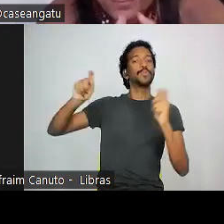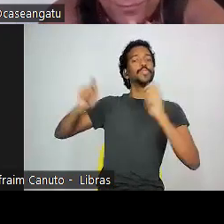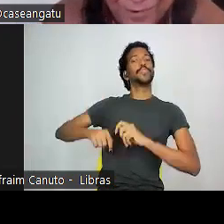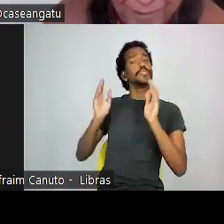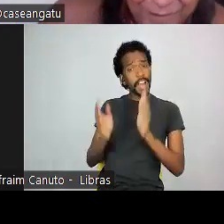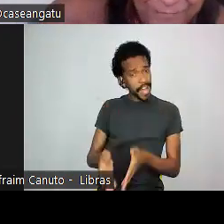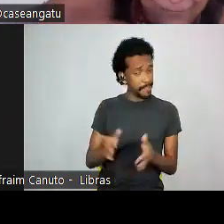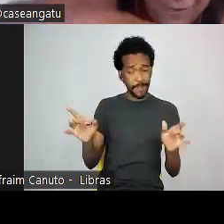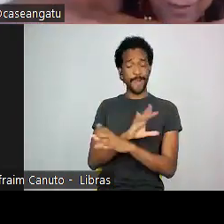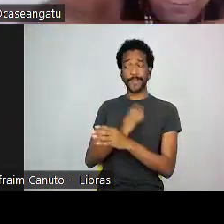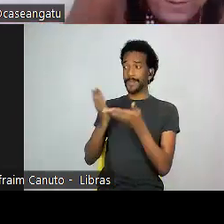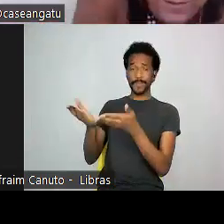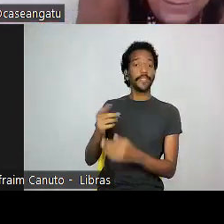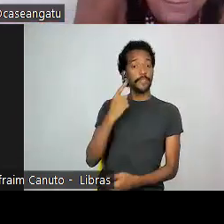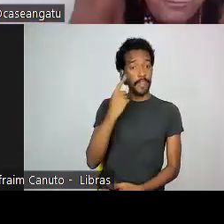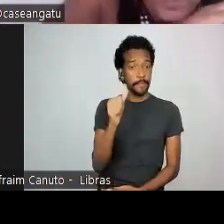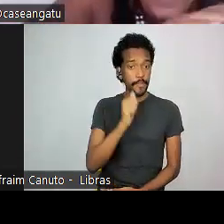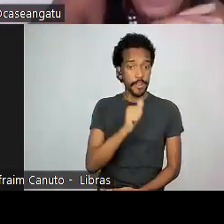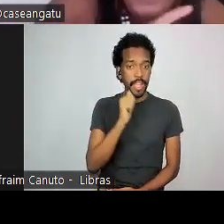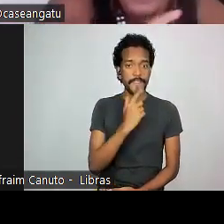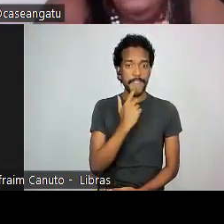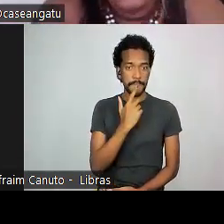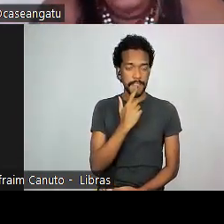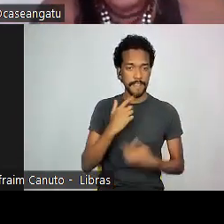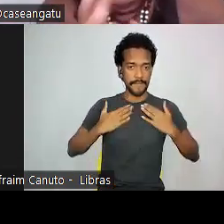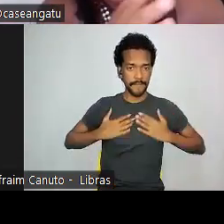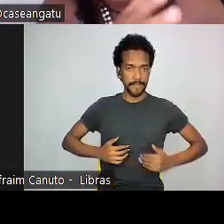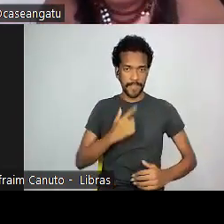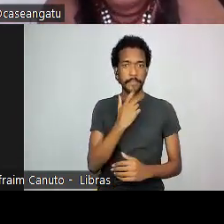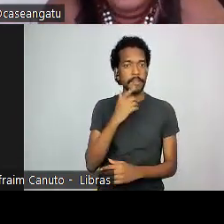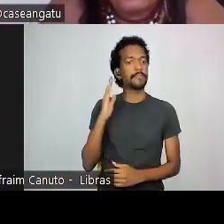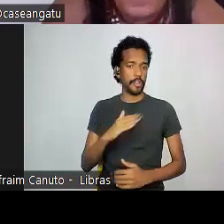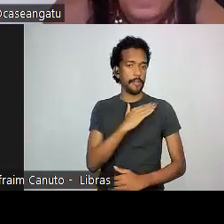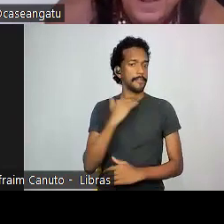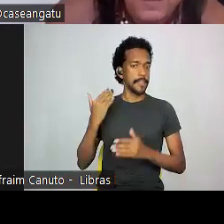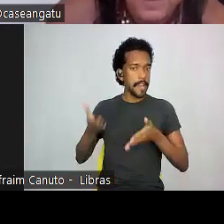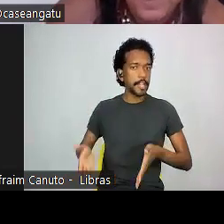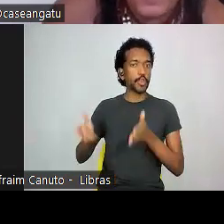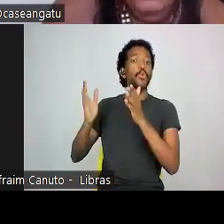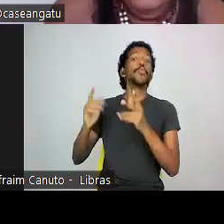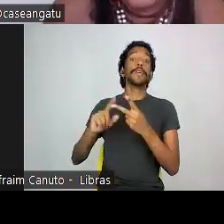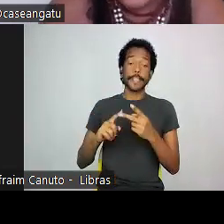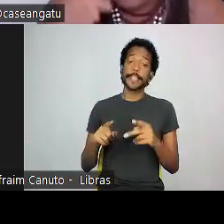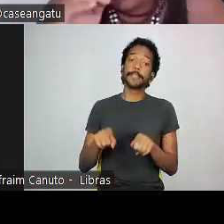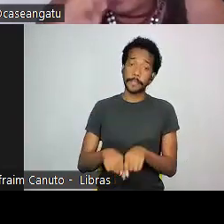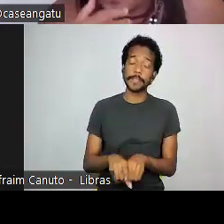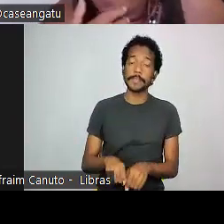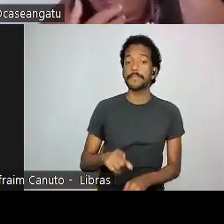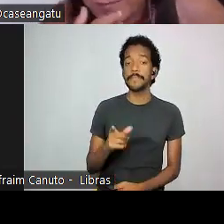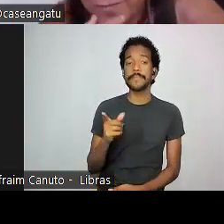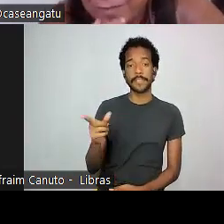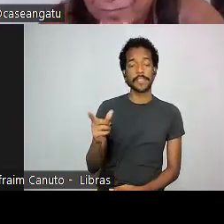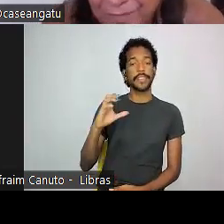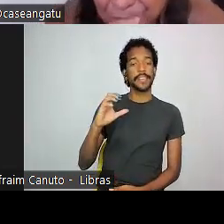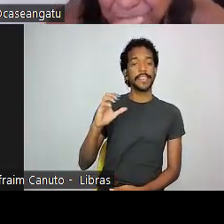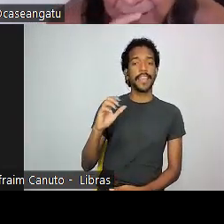essa senhora de vermelho é dona Moutar, ela encantou. E do lado dela é a filha dela, Cacique Valdelice. Ela tem uma